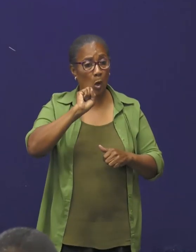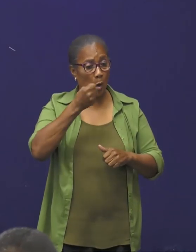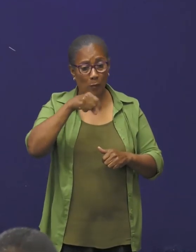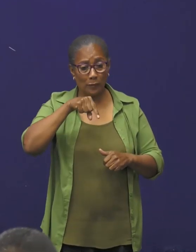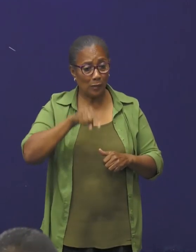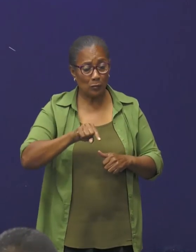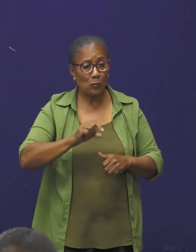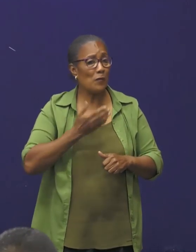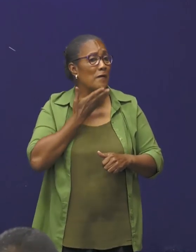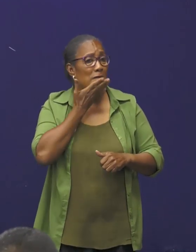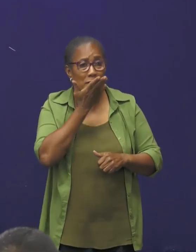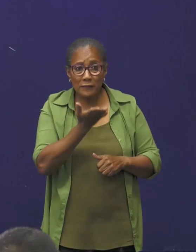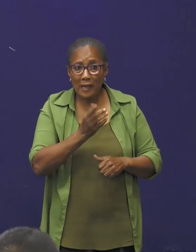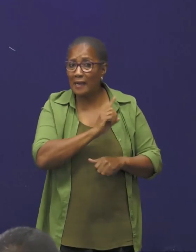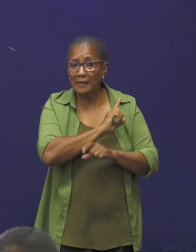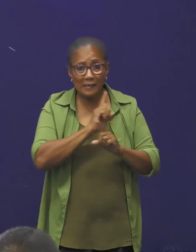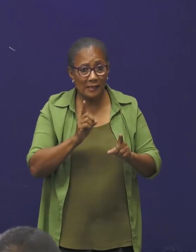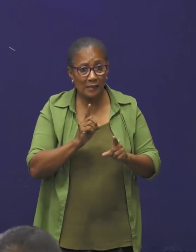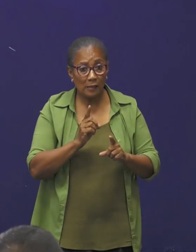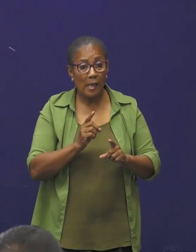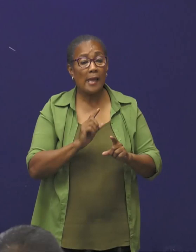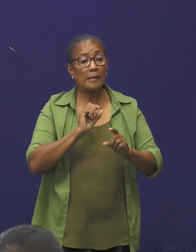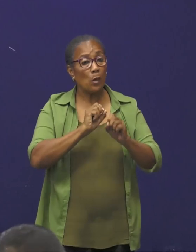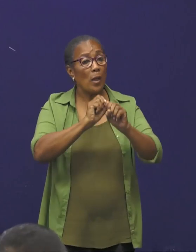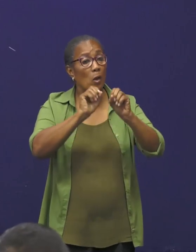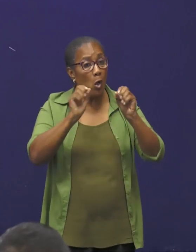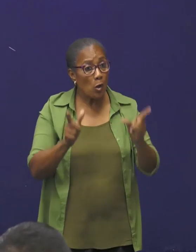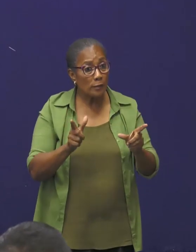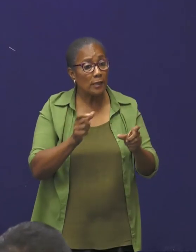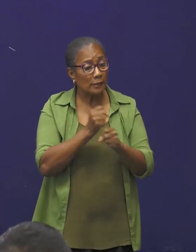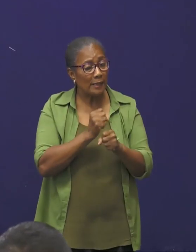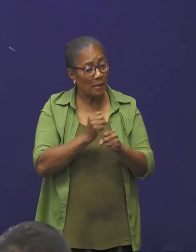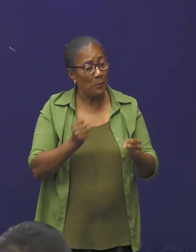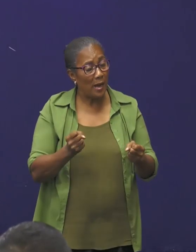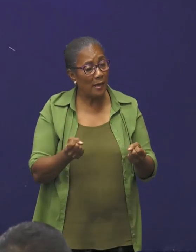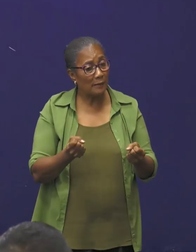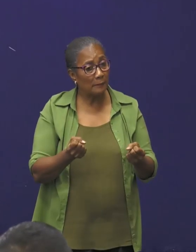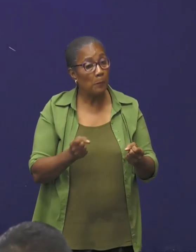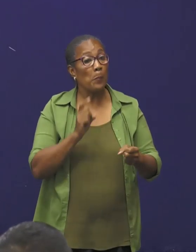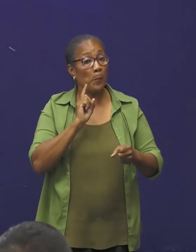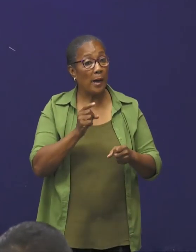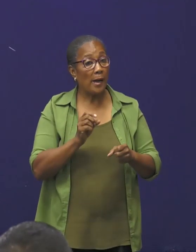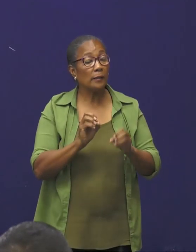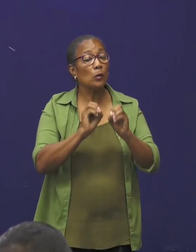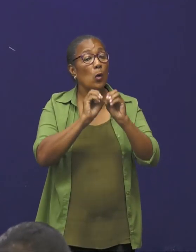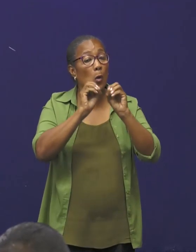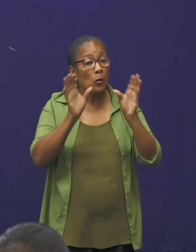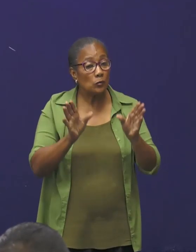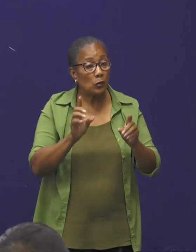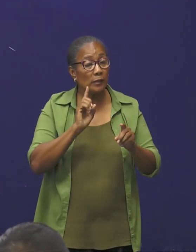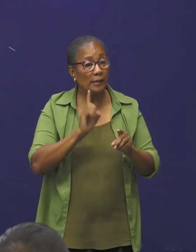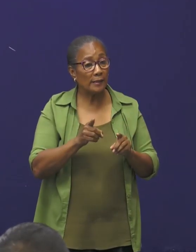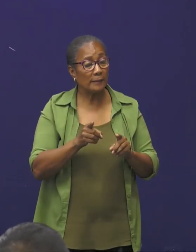is, om te vragen, als wel of niet. Er zijn dus uitzonderingen, die we misschien zullen maken, maar die uitzonderingen zijn,